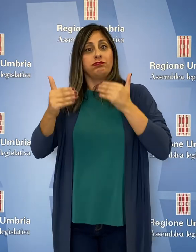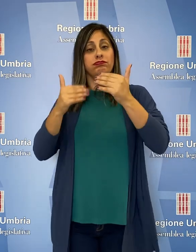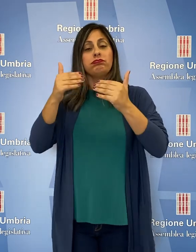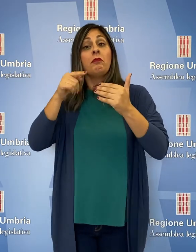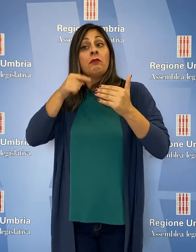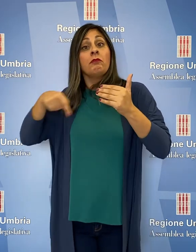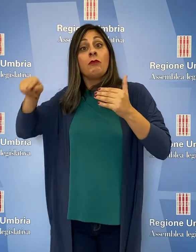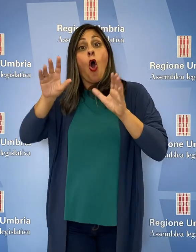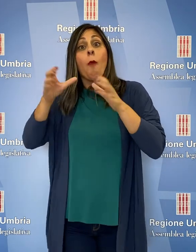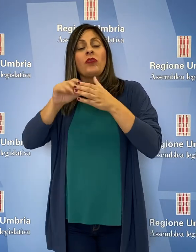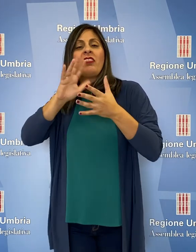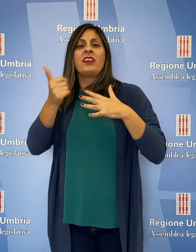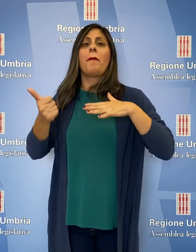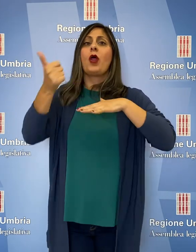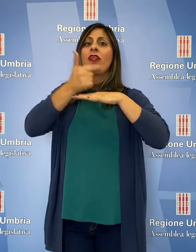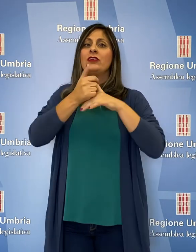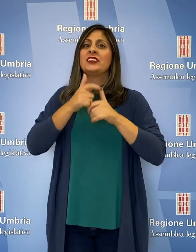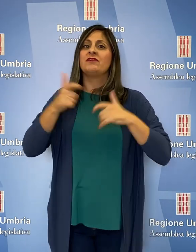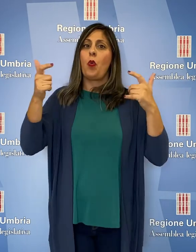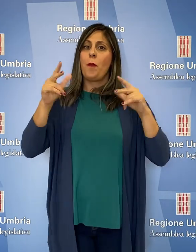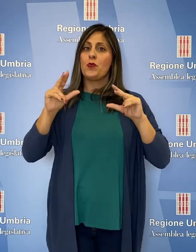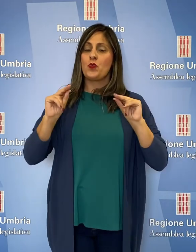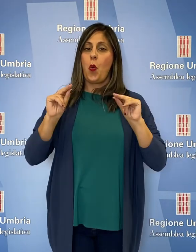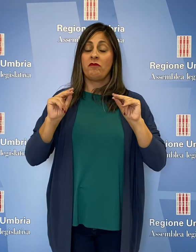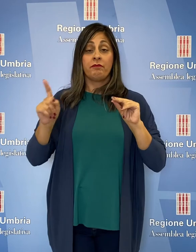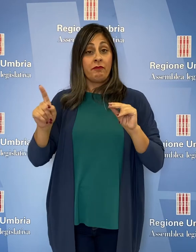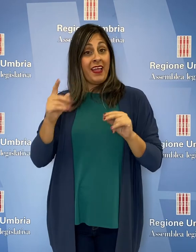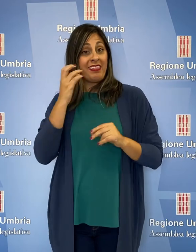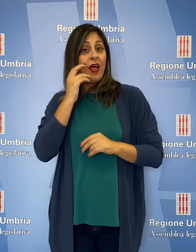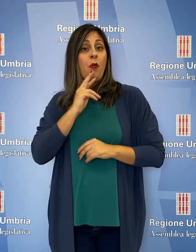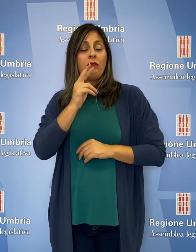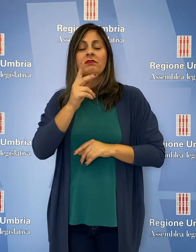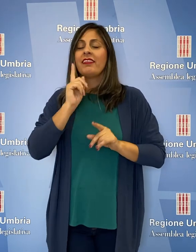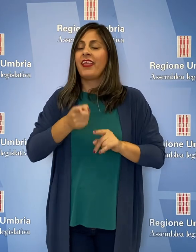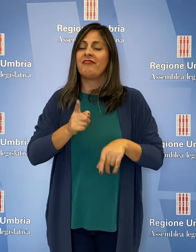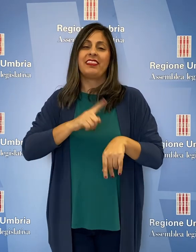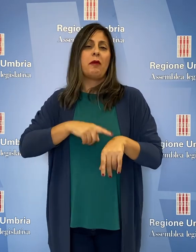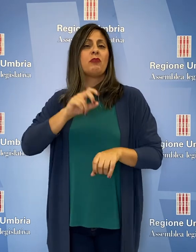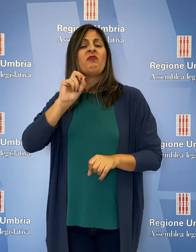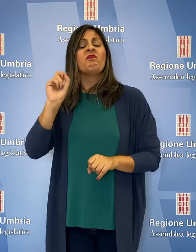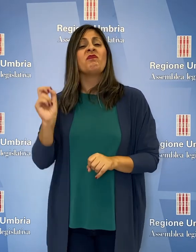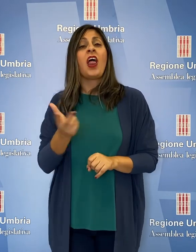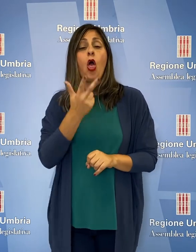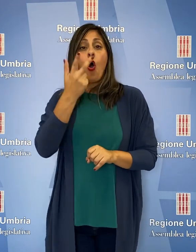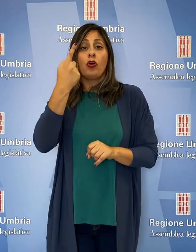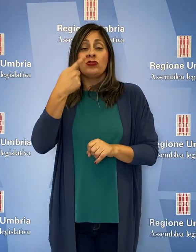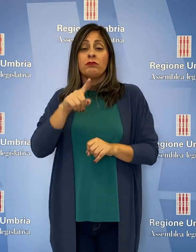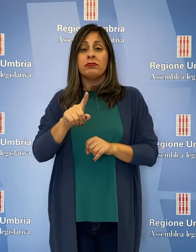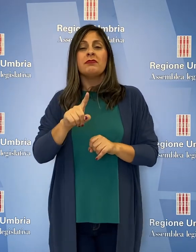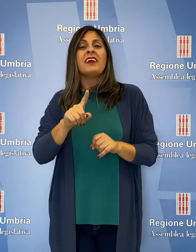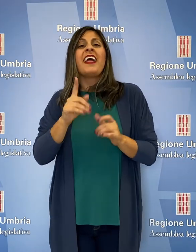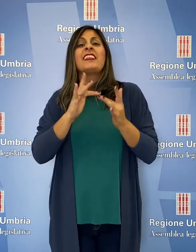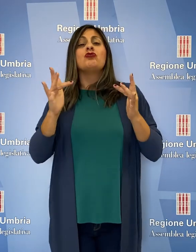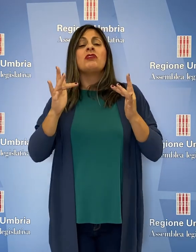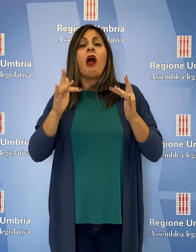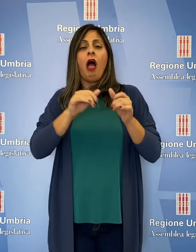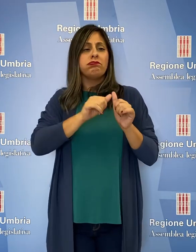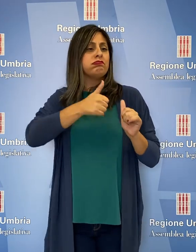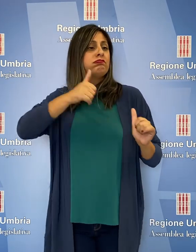protagonisti di un nuovo sviluppo. È necessario, ha sottolineato De Luca, colmare in tempi rapidi lo scarto del digital divide. L